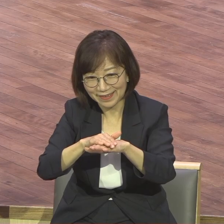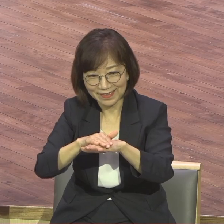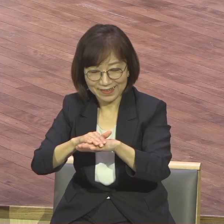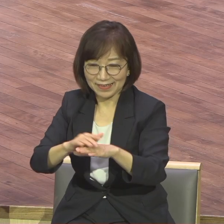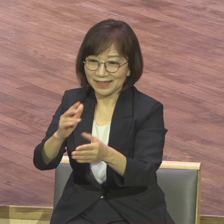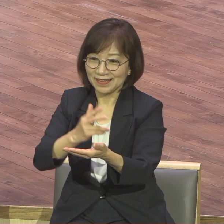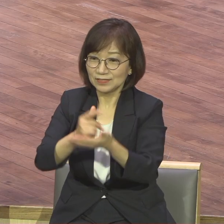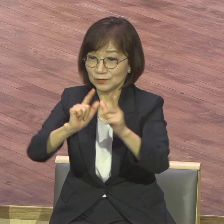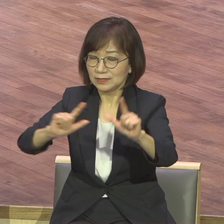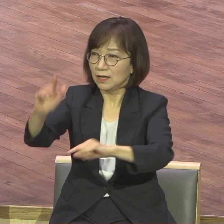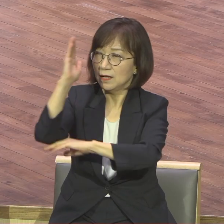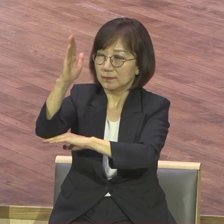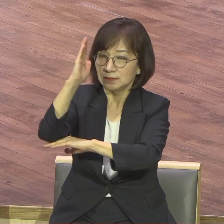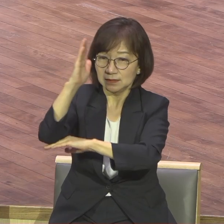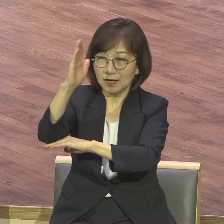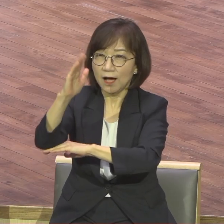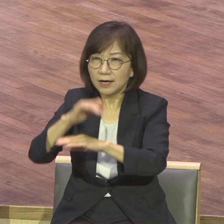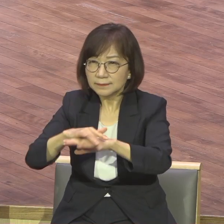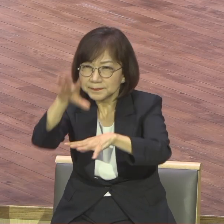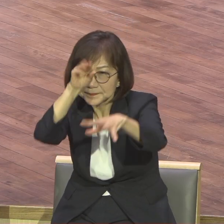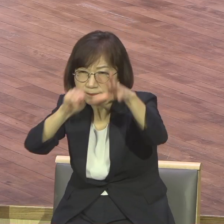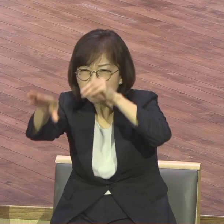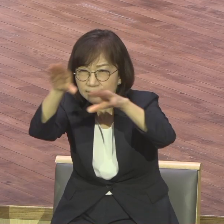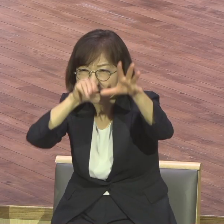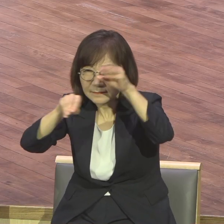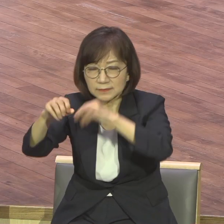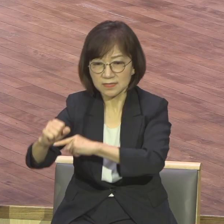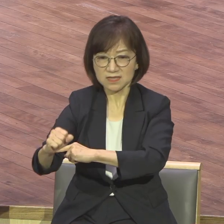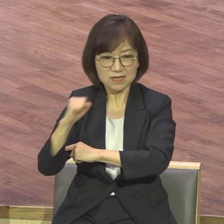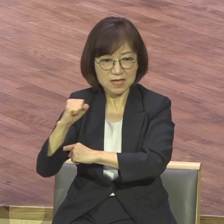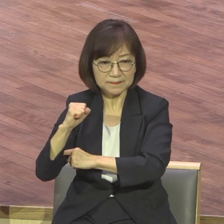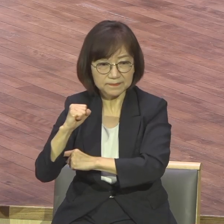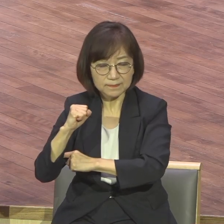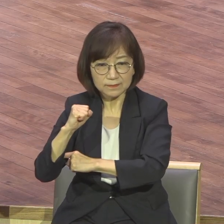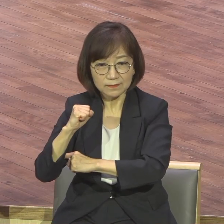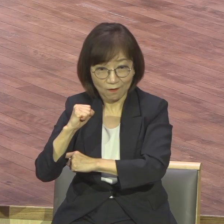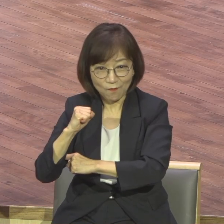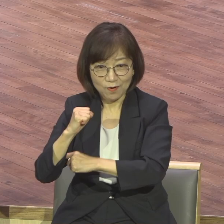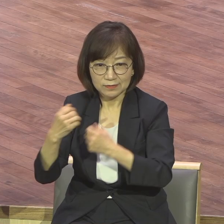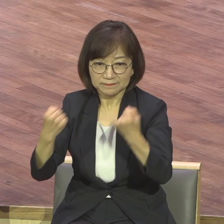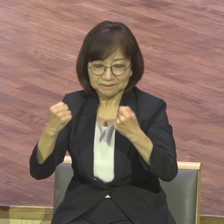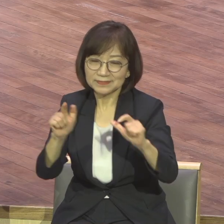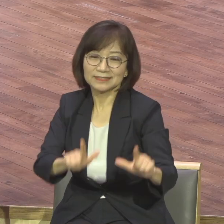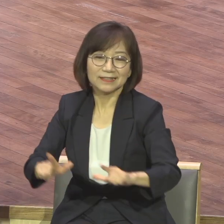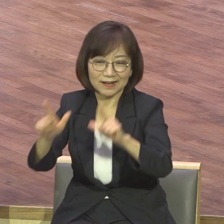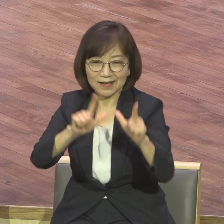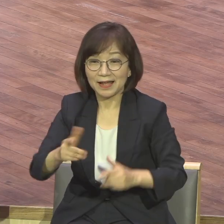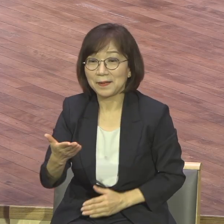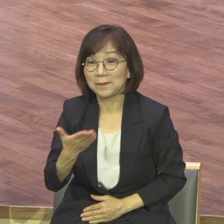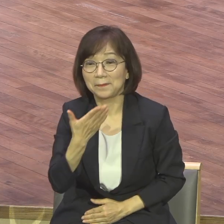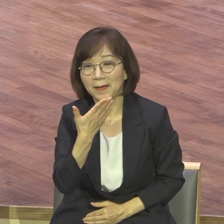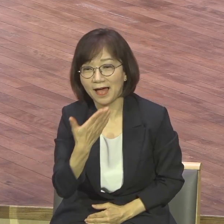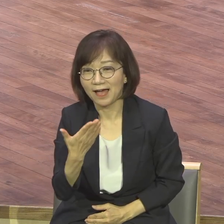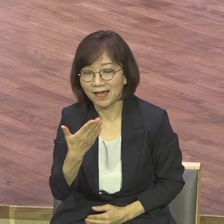바탕으로 삶의 현장에서 뭡니까? 생명력이 넘치는 그런 삶을 연출해 갈 수가 있다.